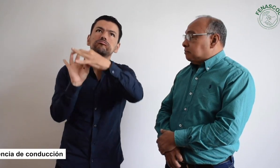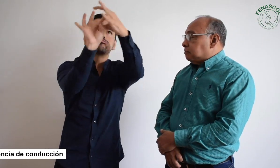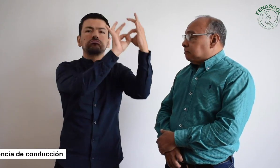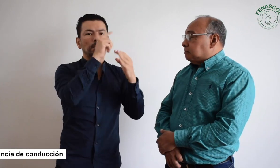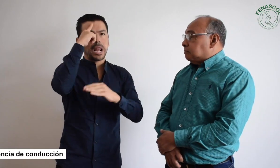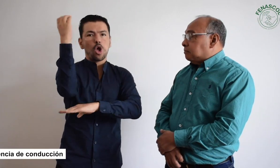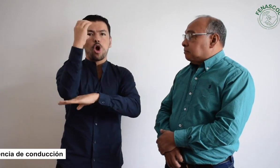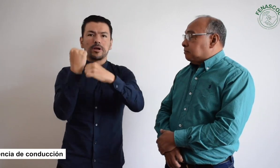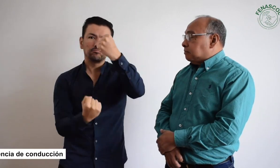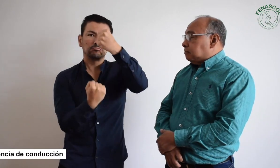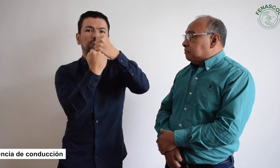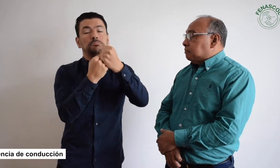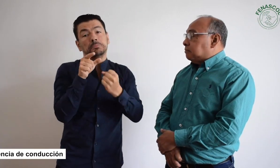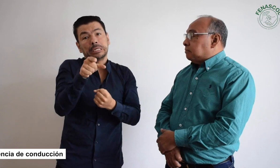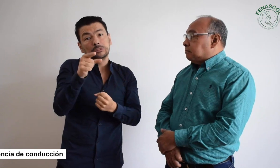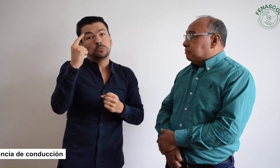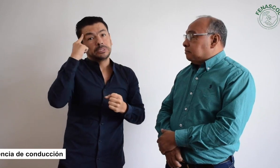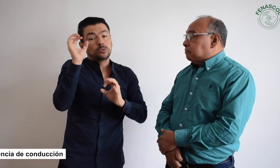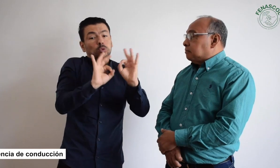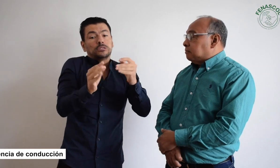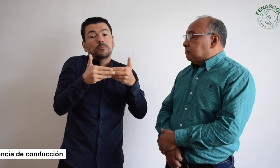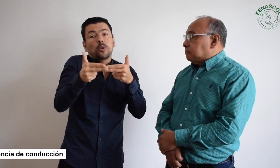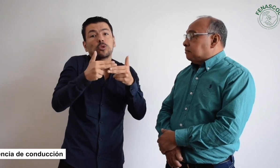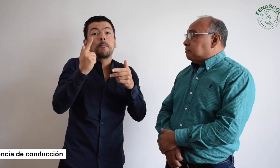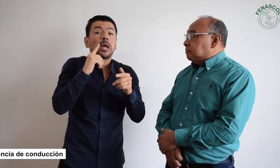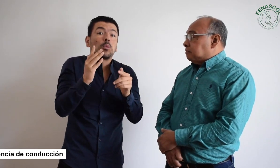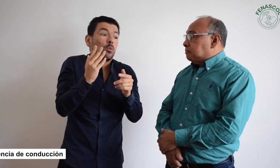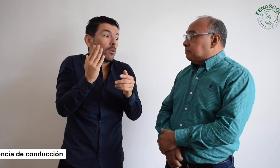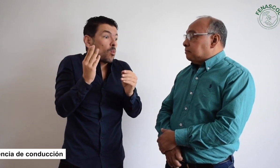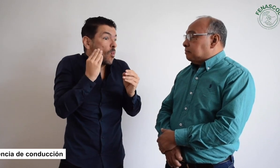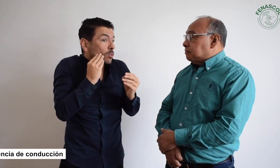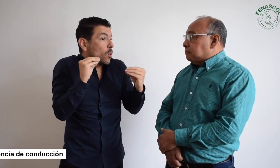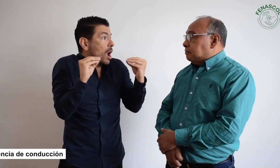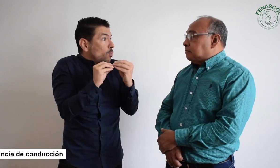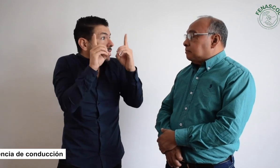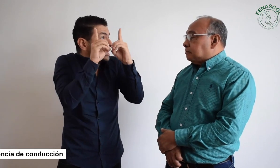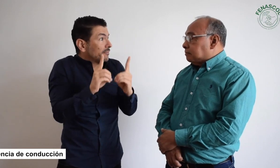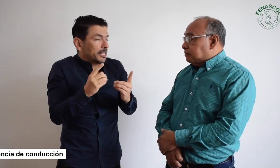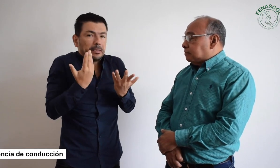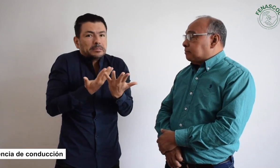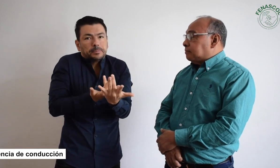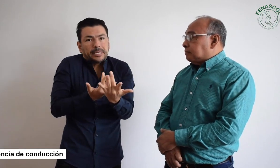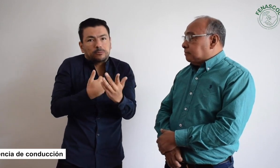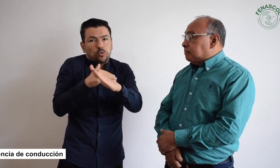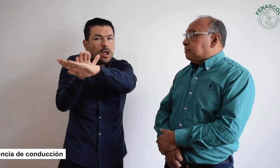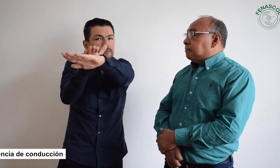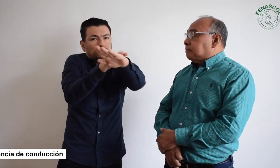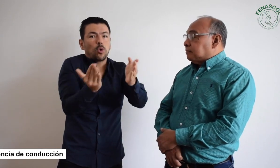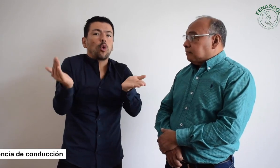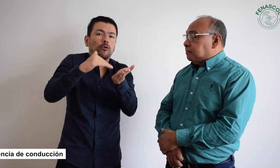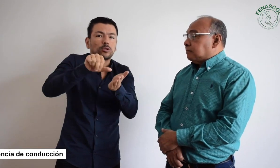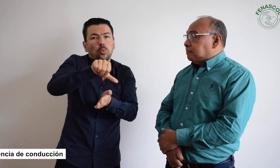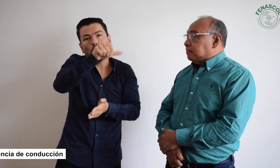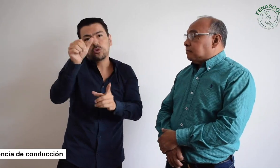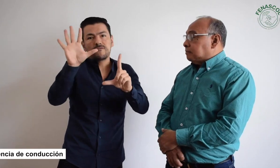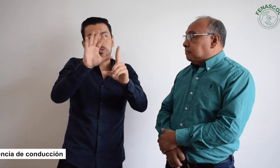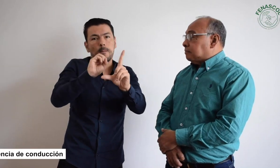estrategia también que nos puede funcionar y recibiendo el apoyo a nivel nacional, claro que sí. Entonces, todavía no tenemos una